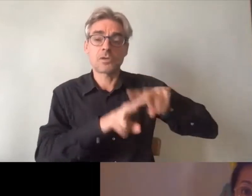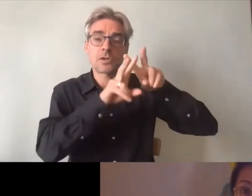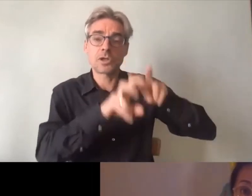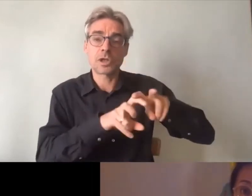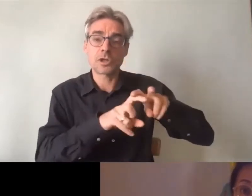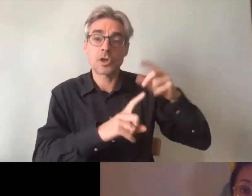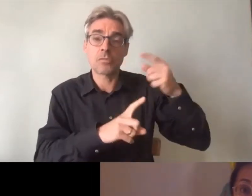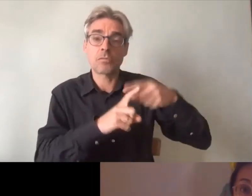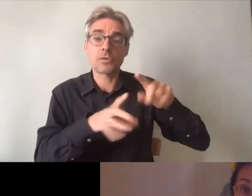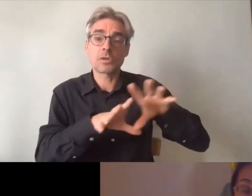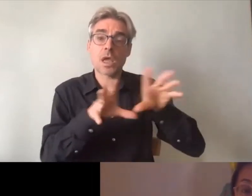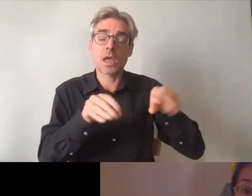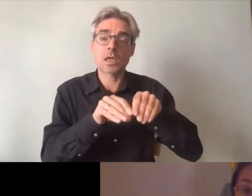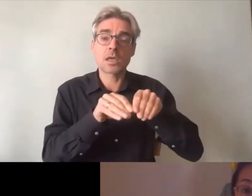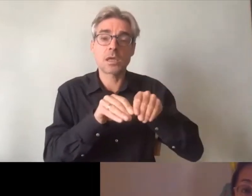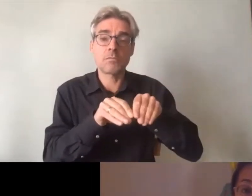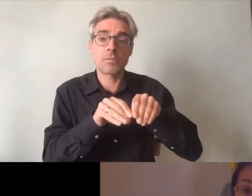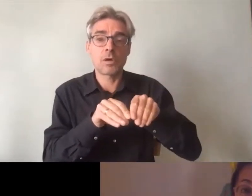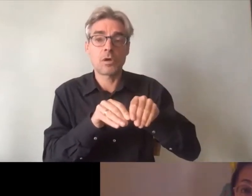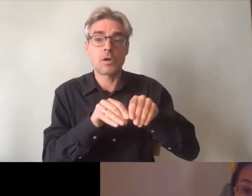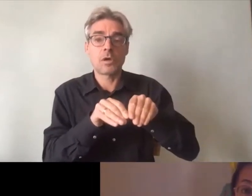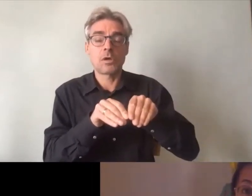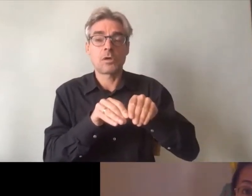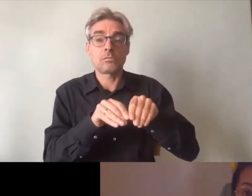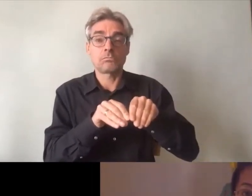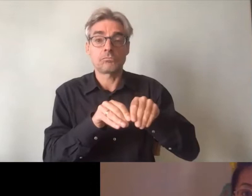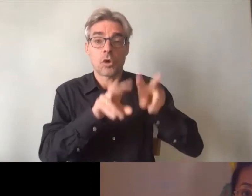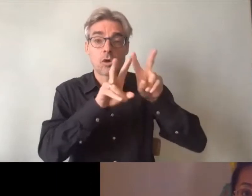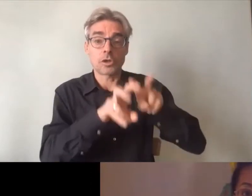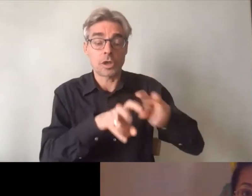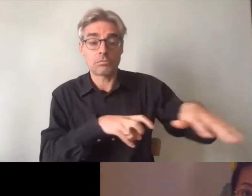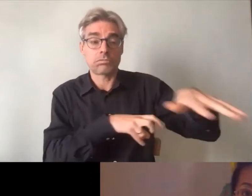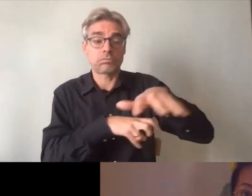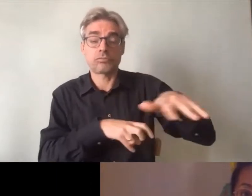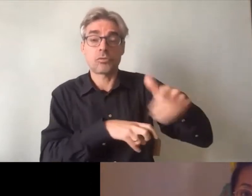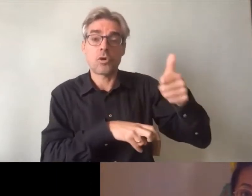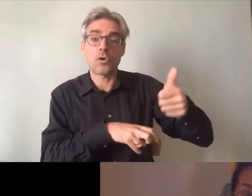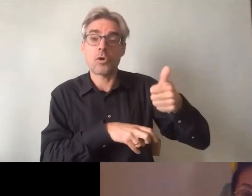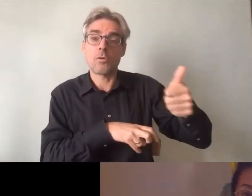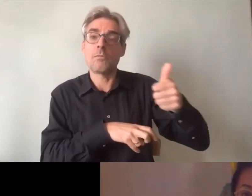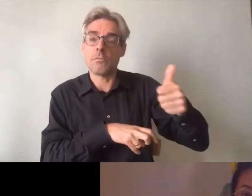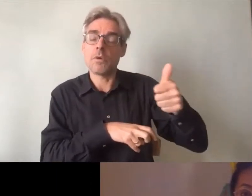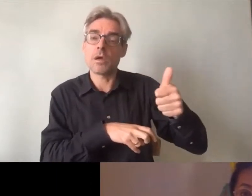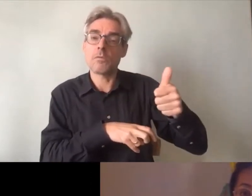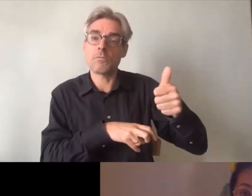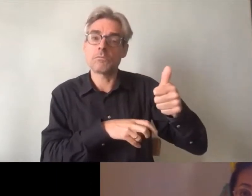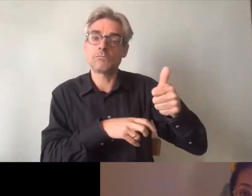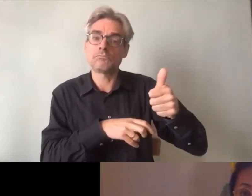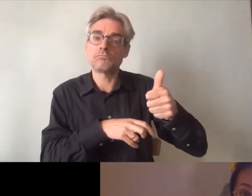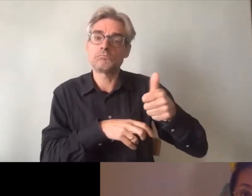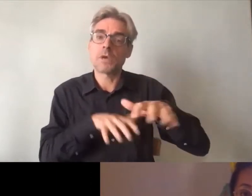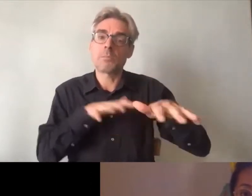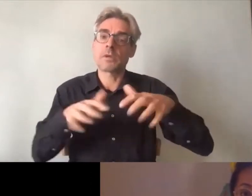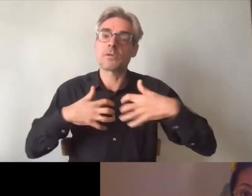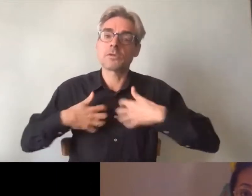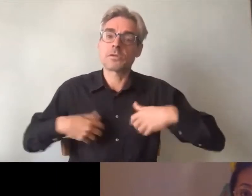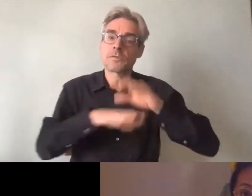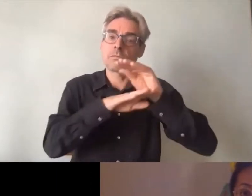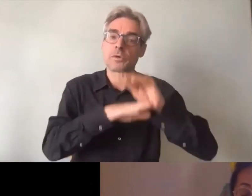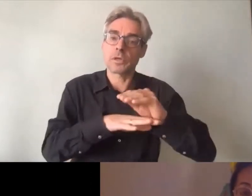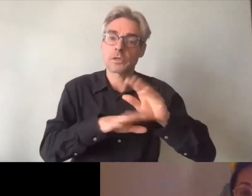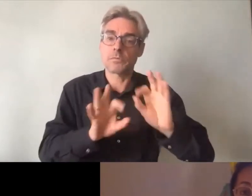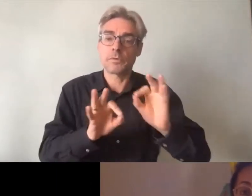équipes de recherche qui, comme je vous le dis, sont les garants de cette méthode. Donc, ça c